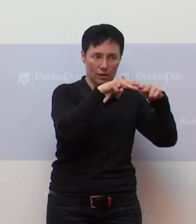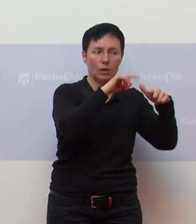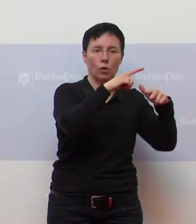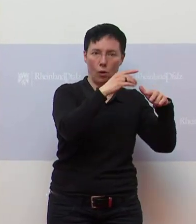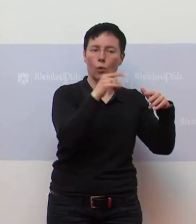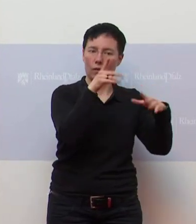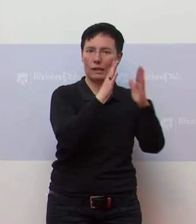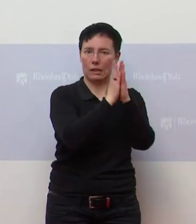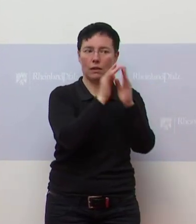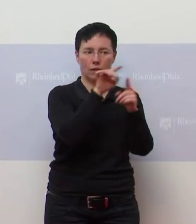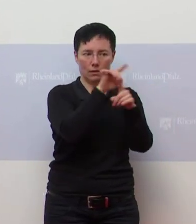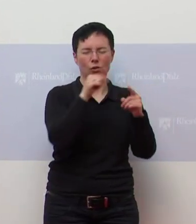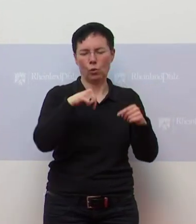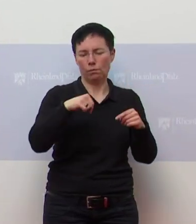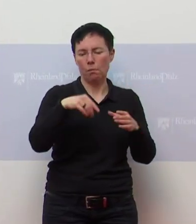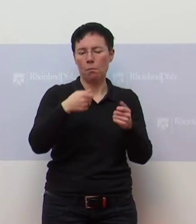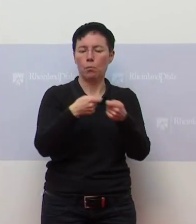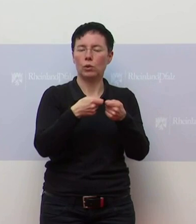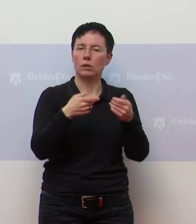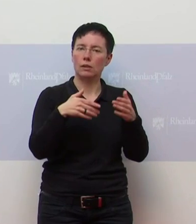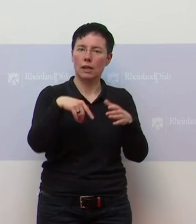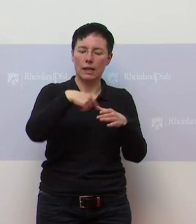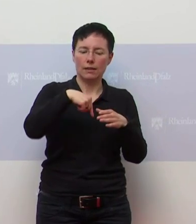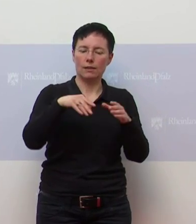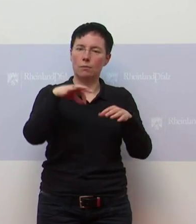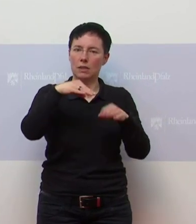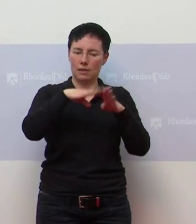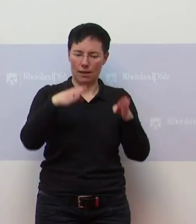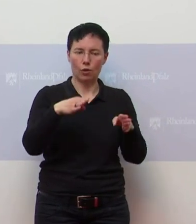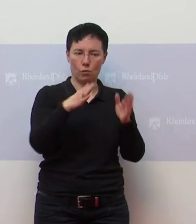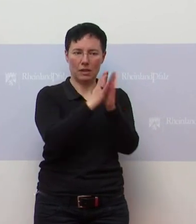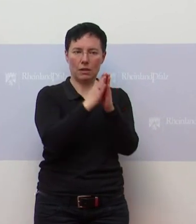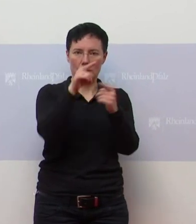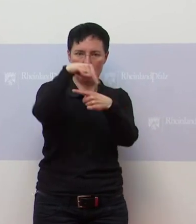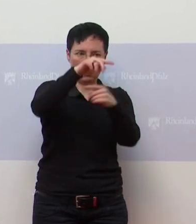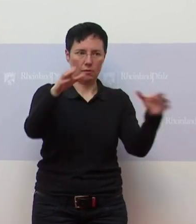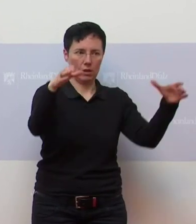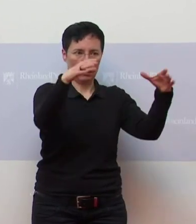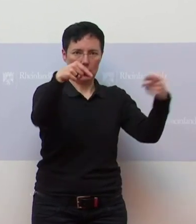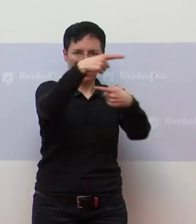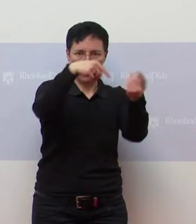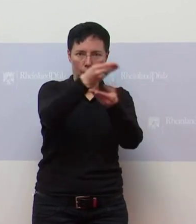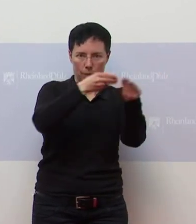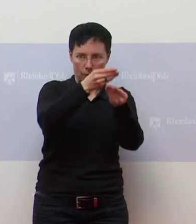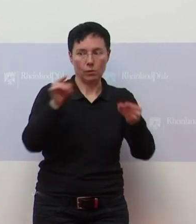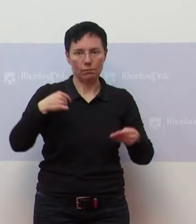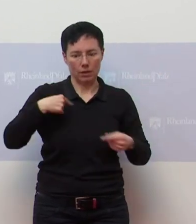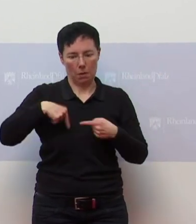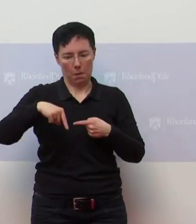ich heute Morgen, das Bundesinnenministerium mit den Kirchen insgesamt und wir werden das jetzt auch als Allernächstes direkt dann tun.